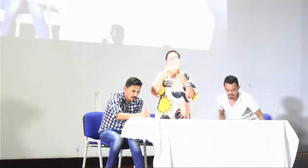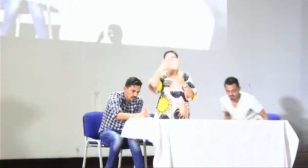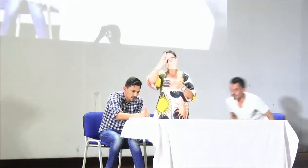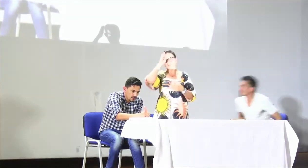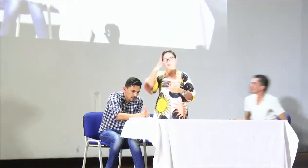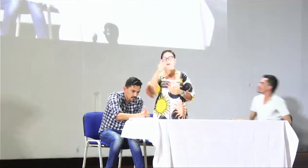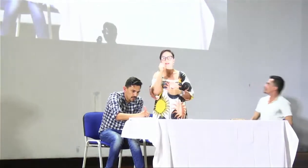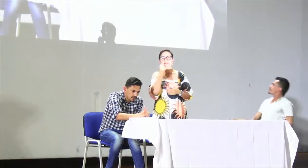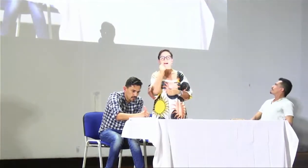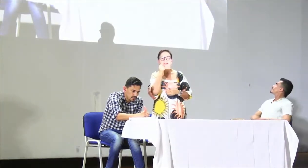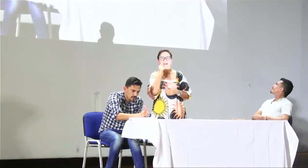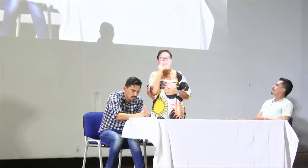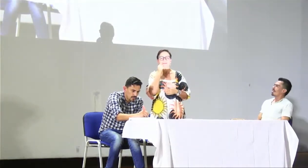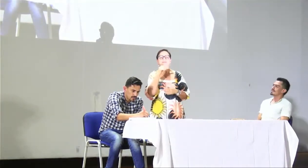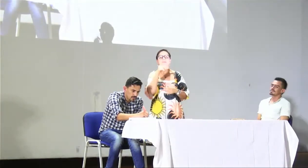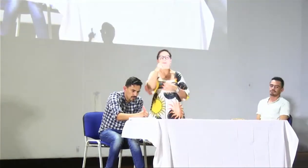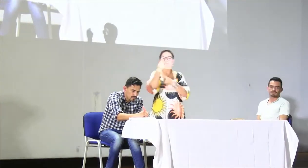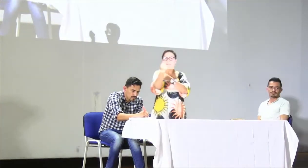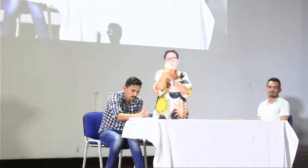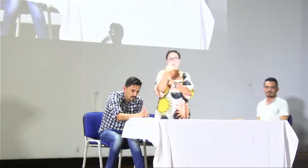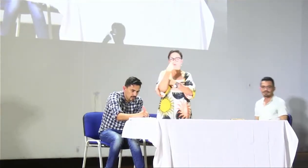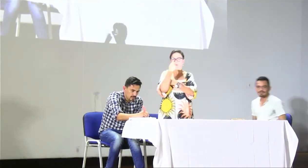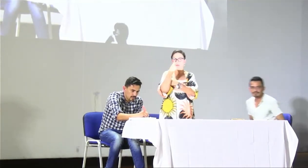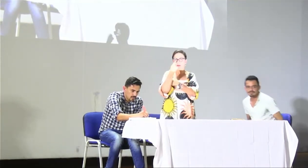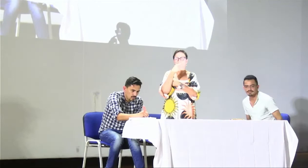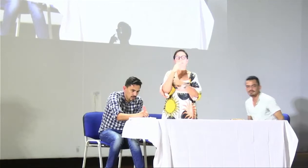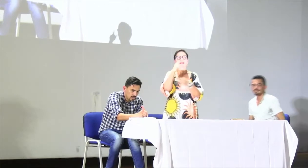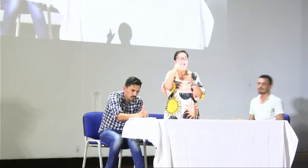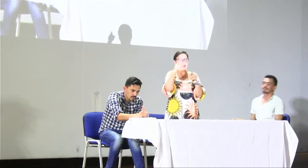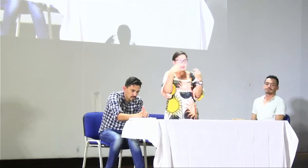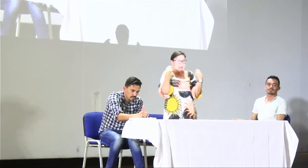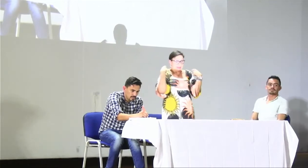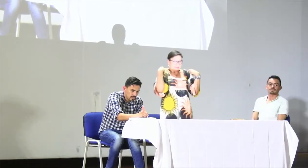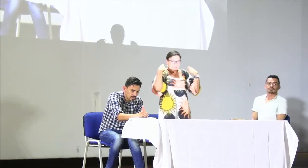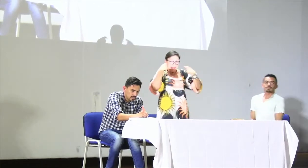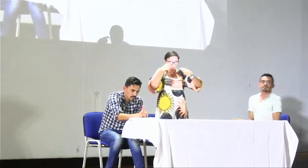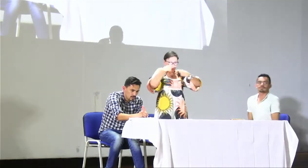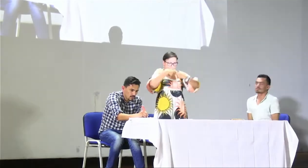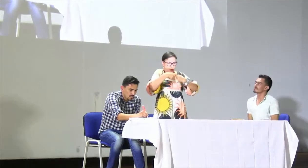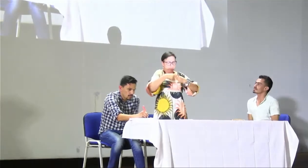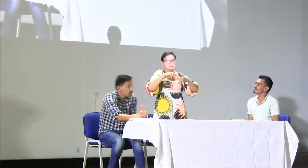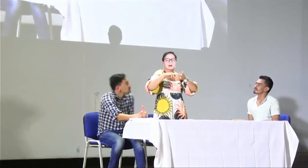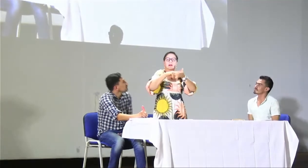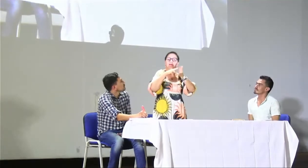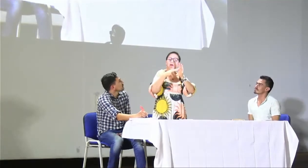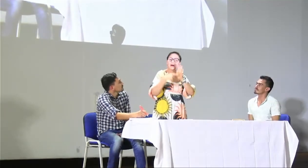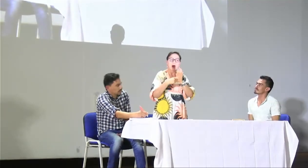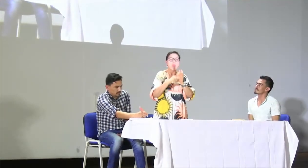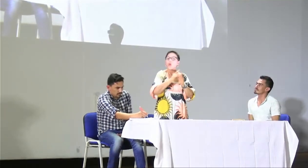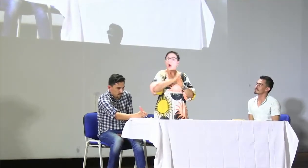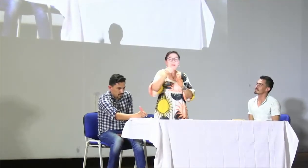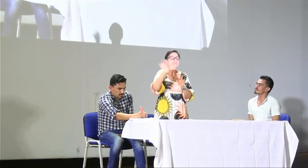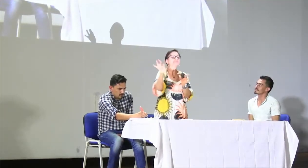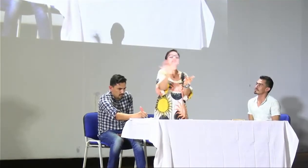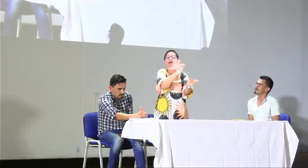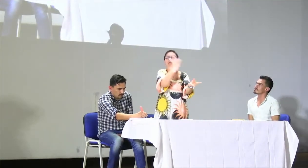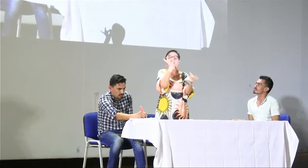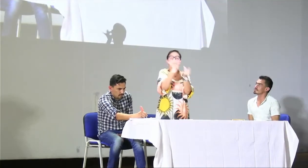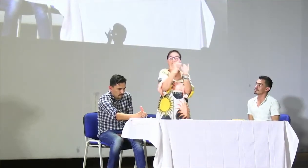hola Sandra frente a tu pregunta el tema del español sabemos que